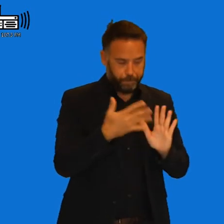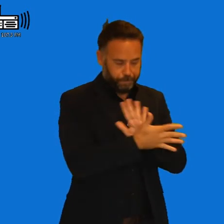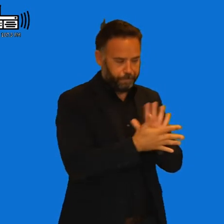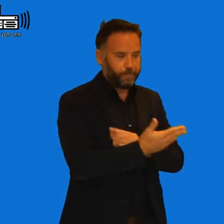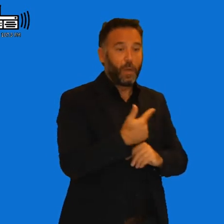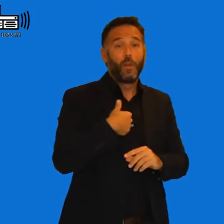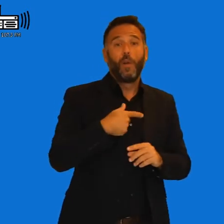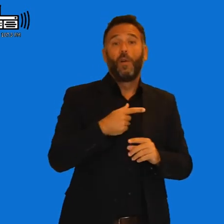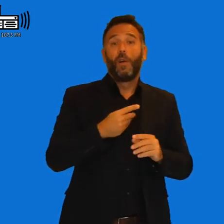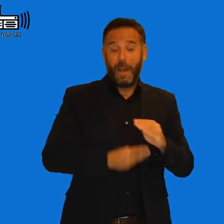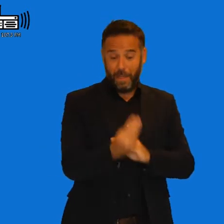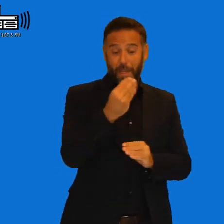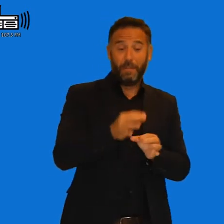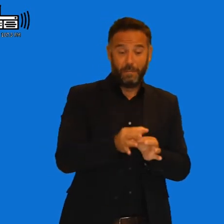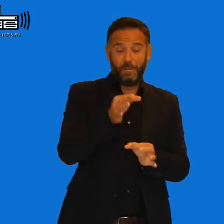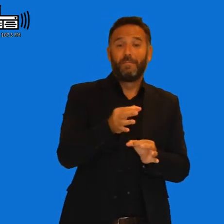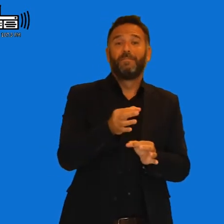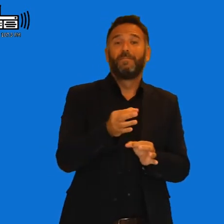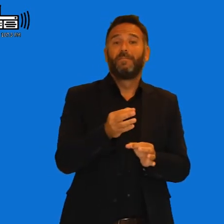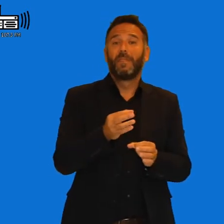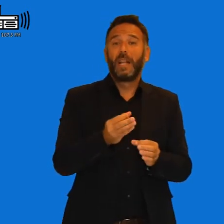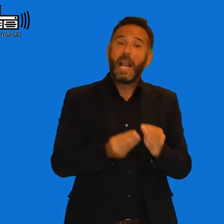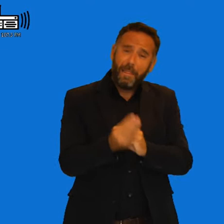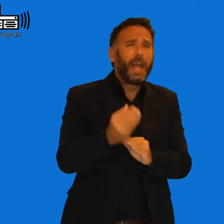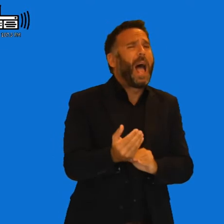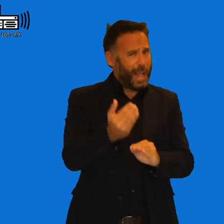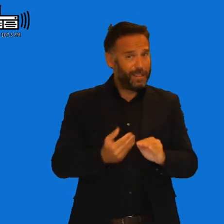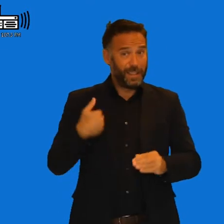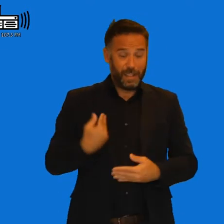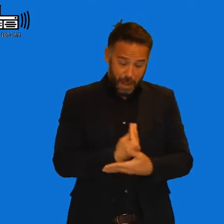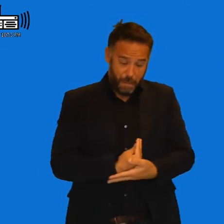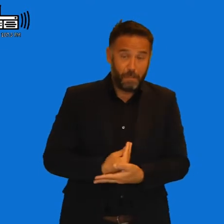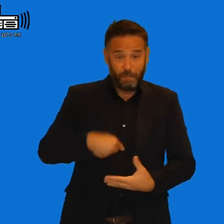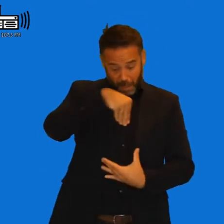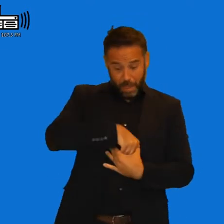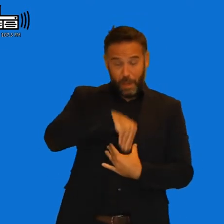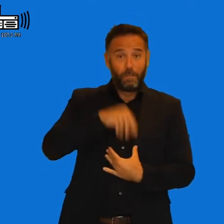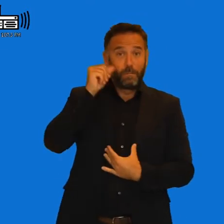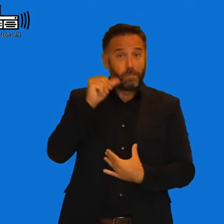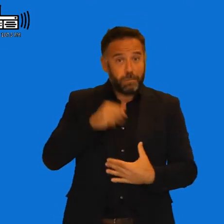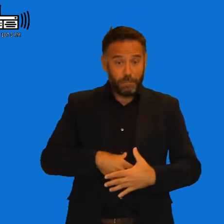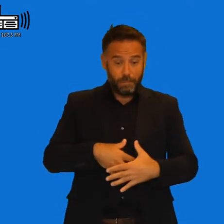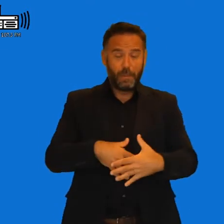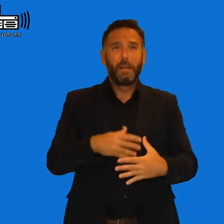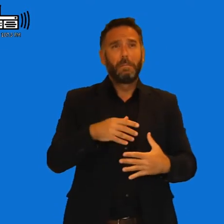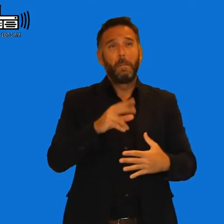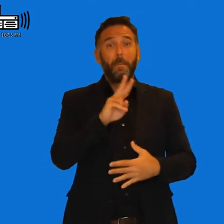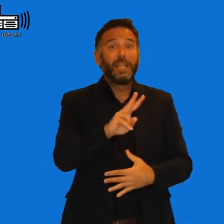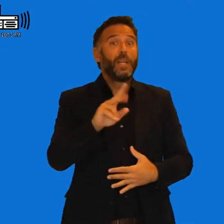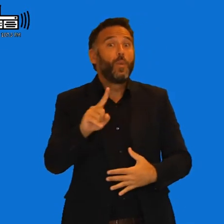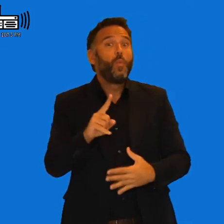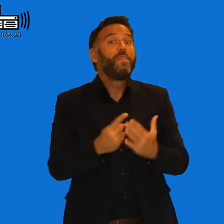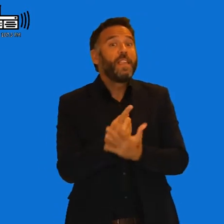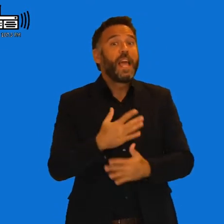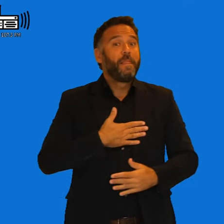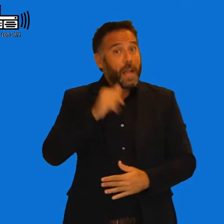se tiene a la desde antes de nacer ¿No? Ya las veintiún días de gestión ya se se produce este defecto